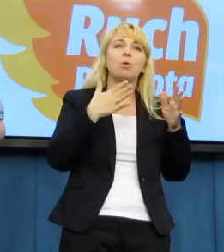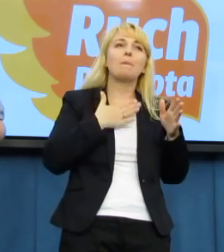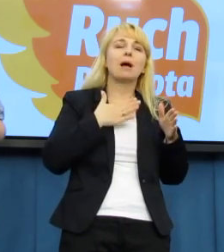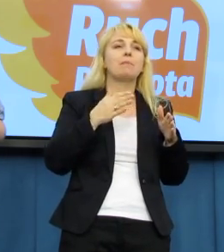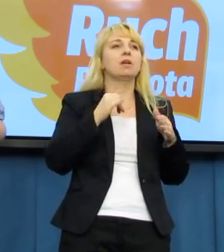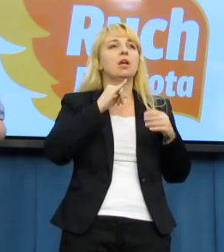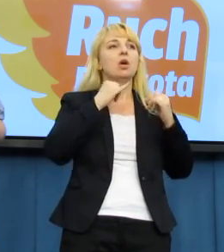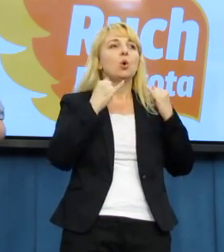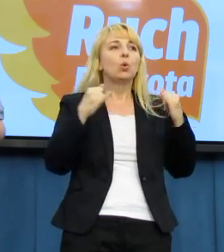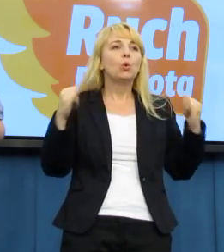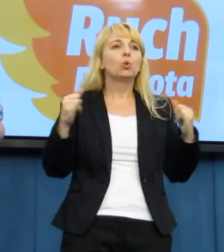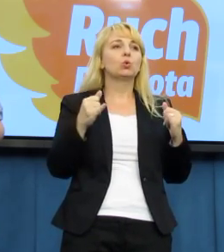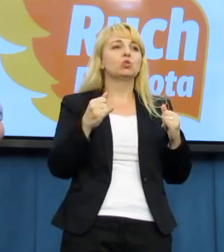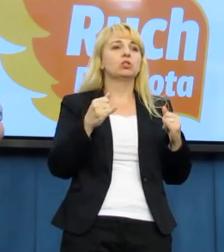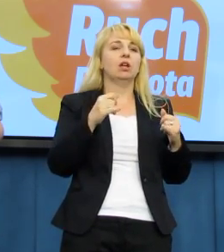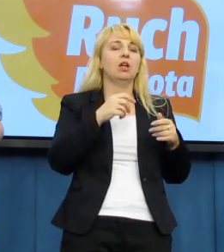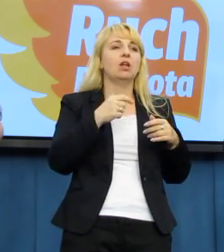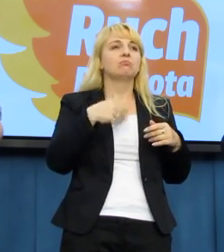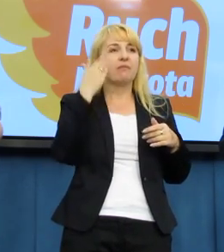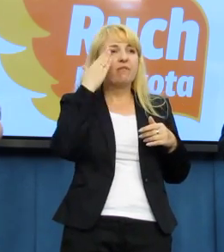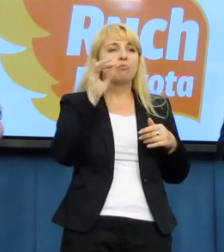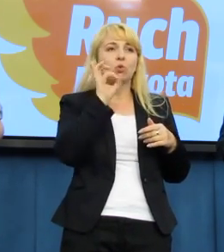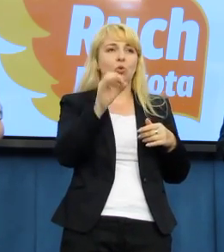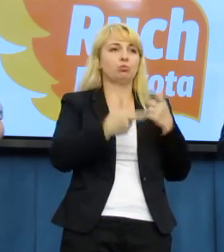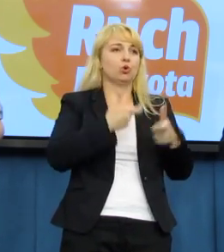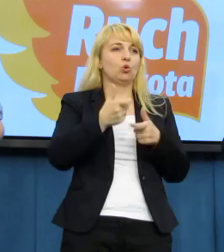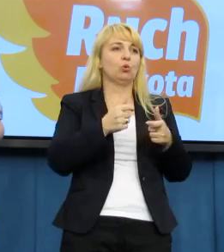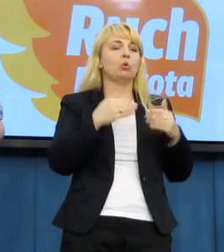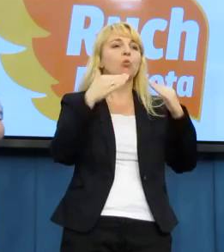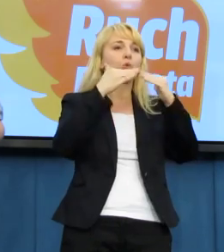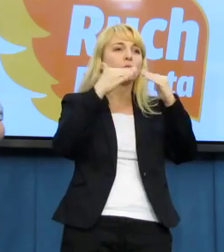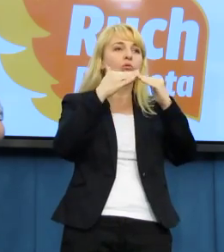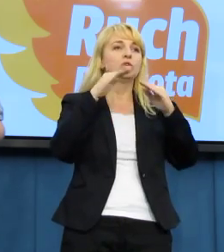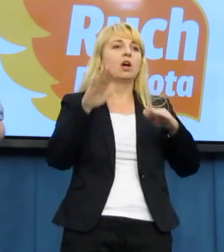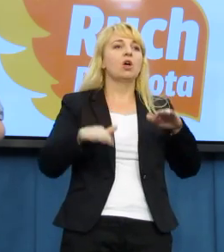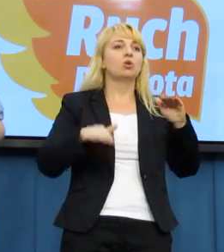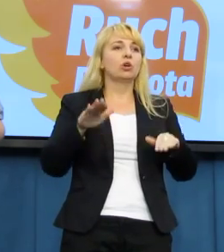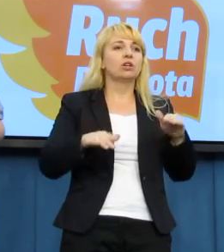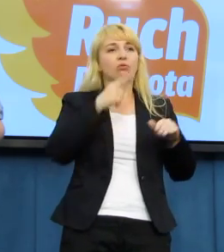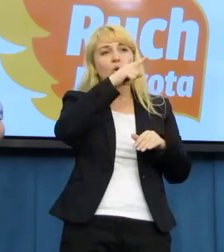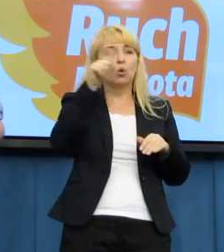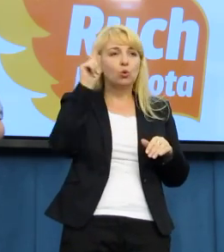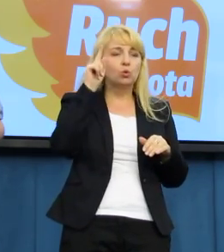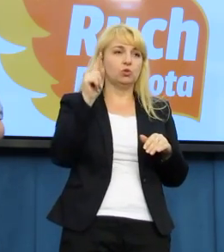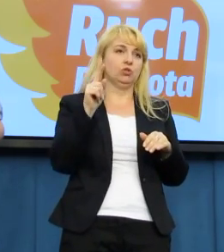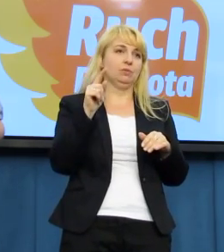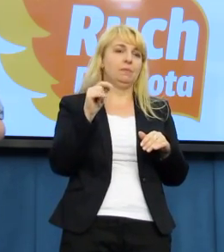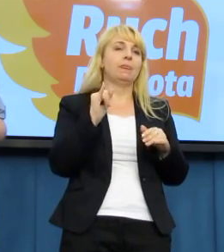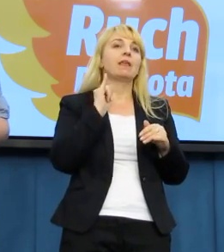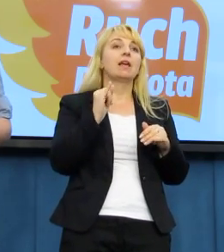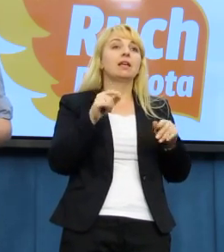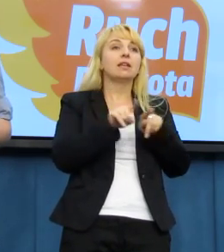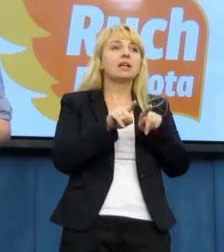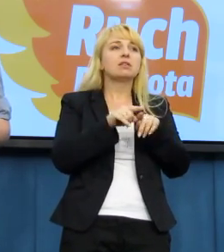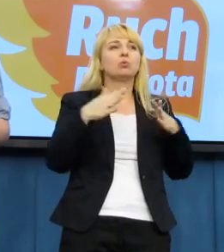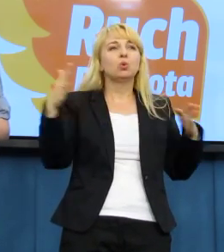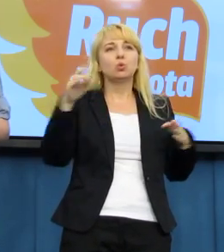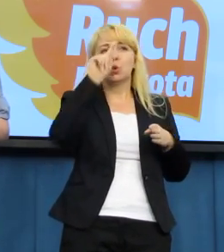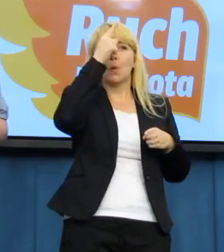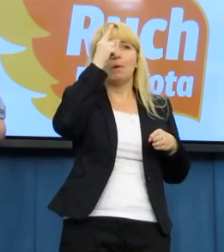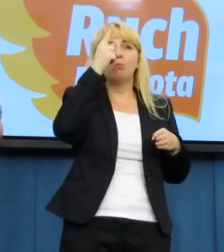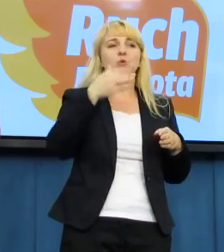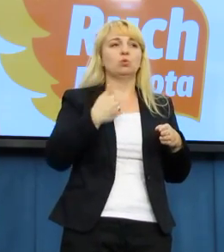działania związane z równouprawnieniem osób LGBT w naszym społeczeństwie. I tutaj szereg naszych inicjatyw zostało już